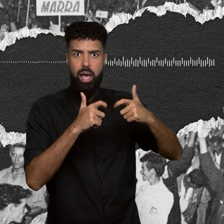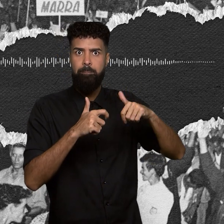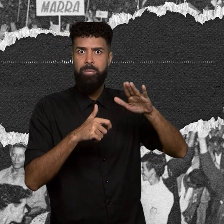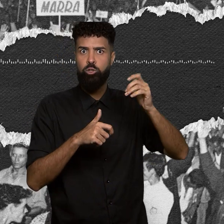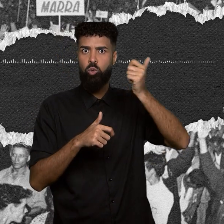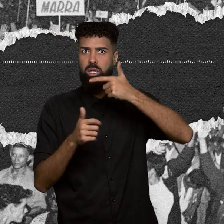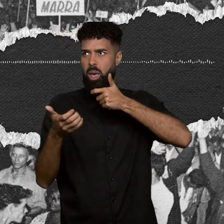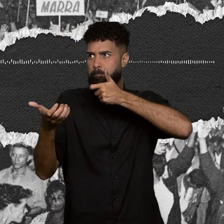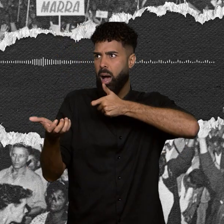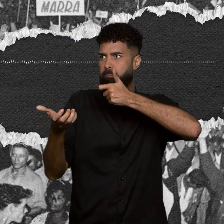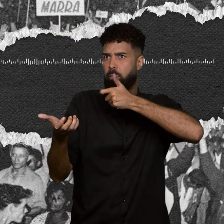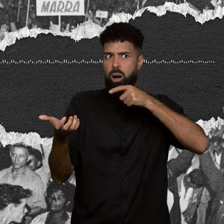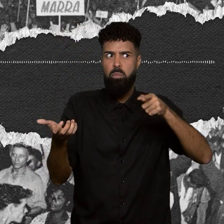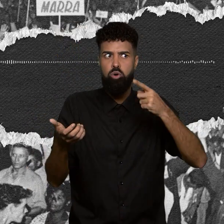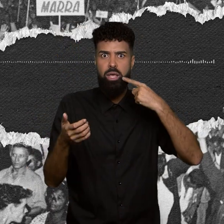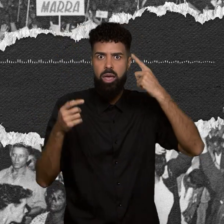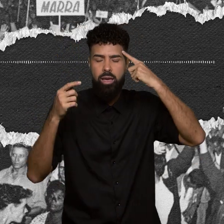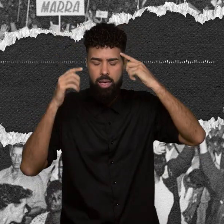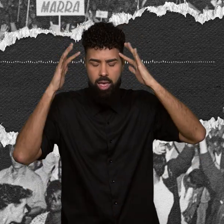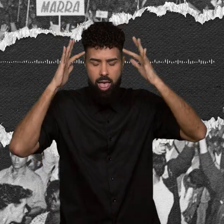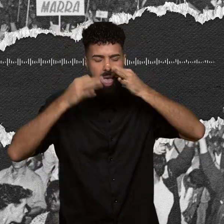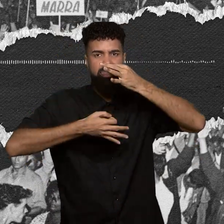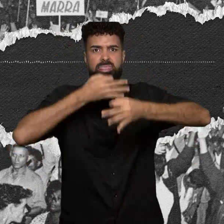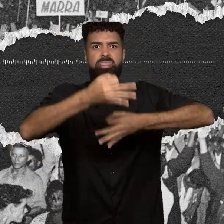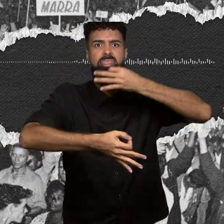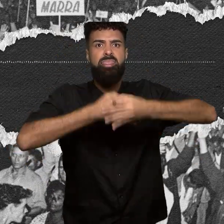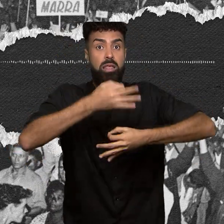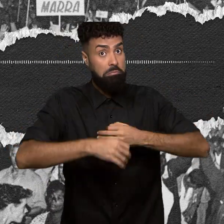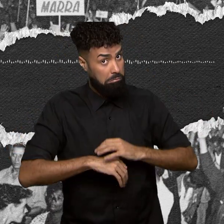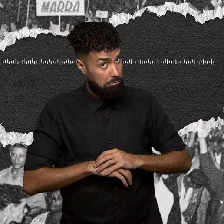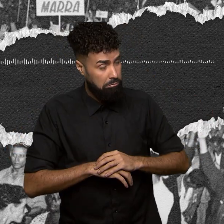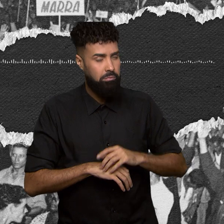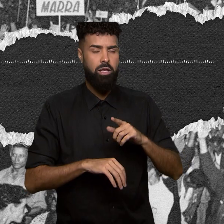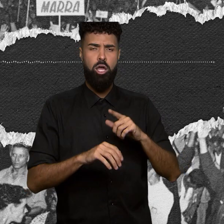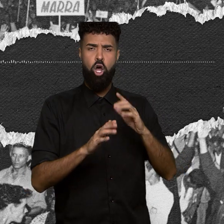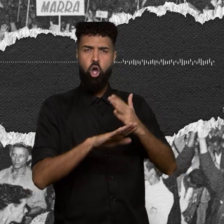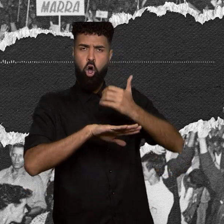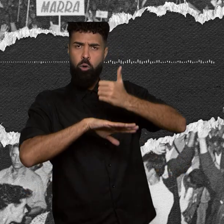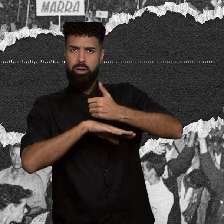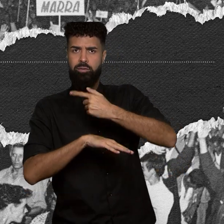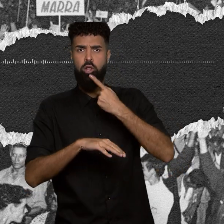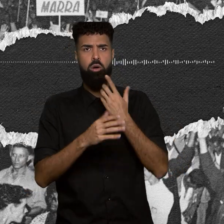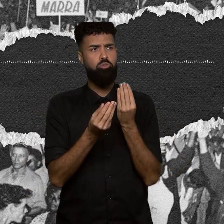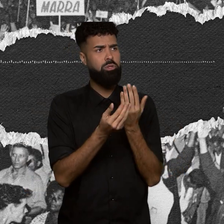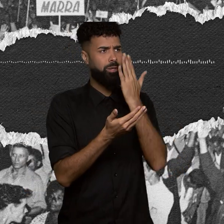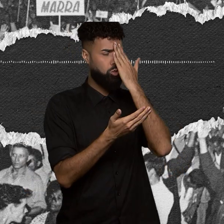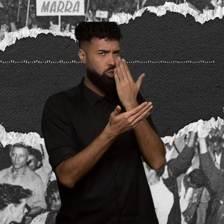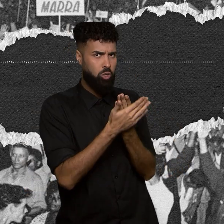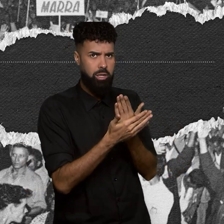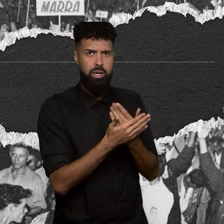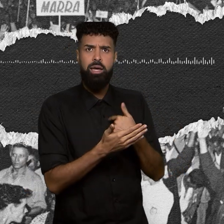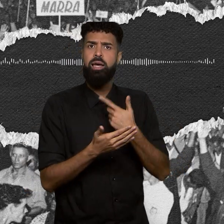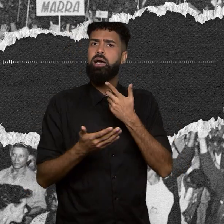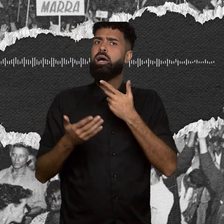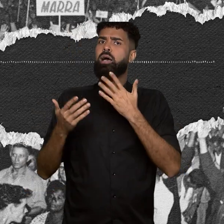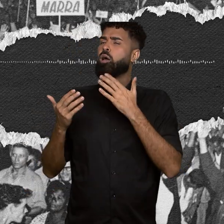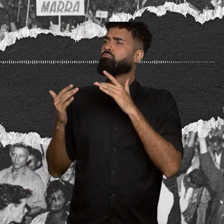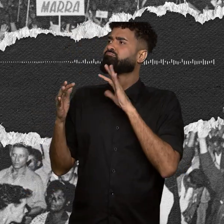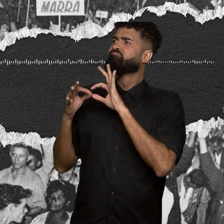O golpe também atingiu centenas de estudantes que revelassem qualquer possível alinhamento ou crítica ao novo regime. E nessa parte